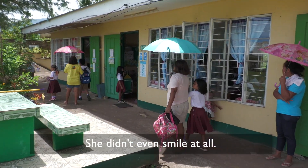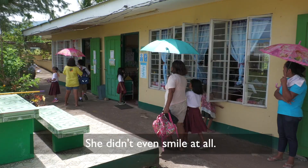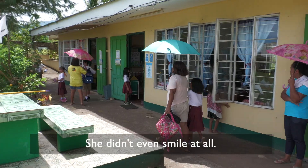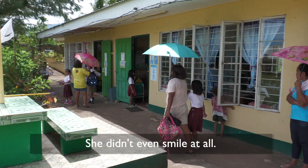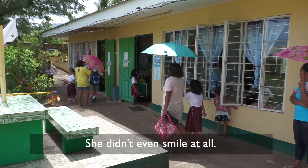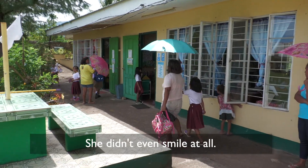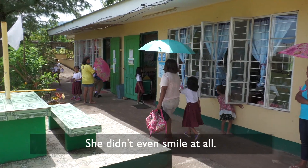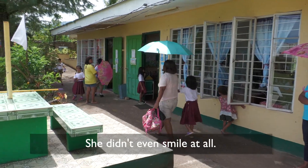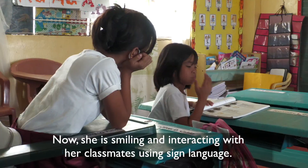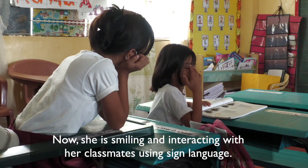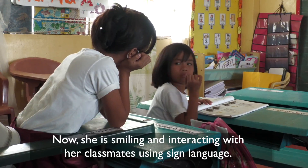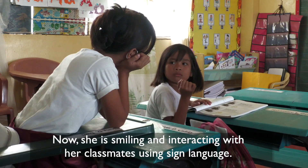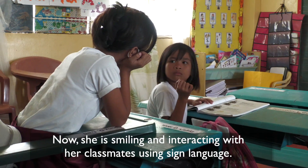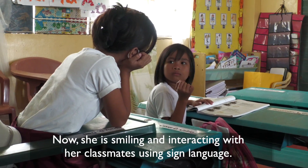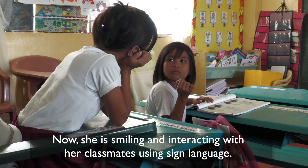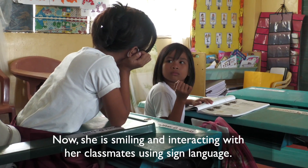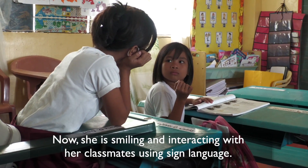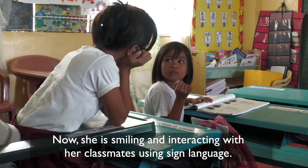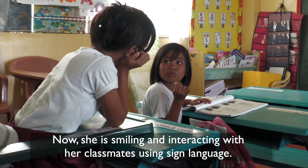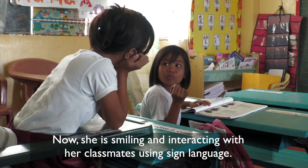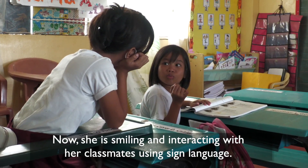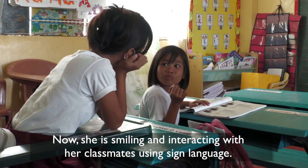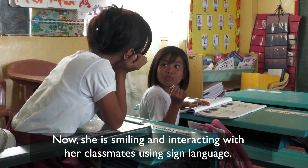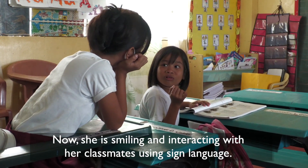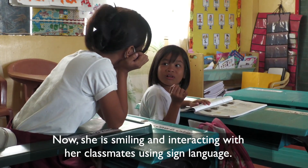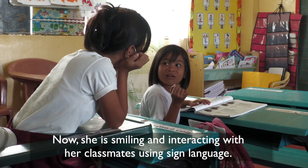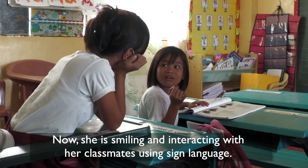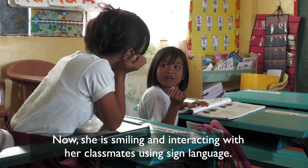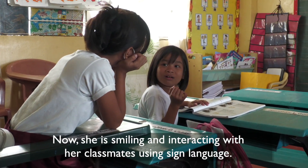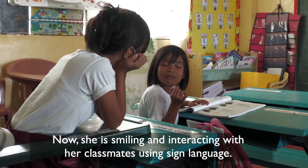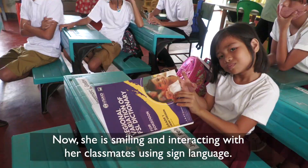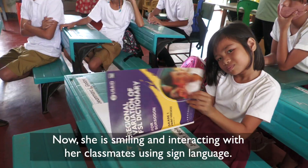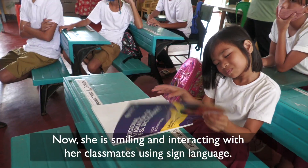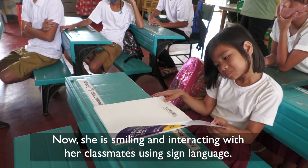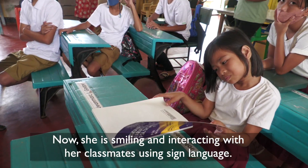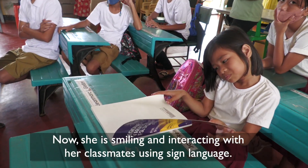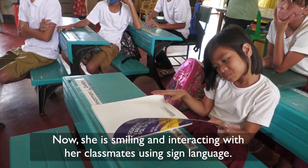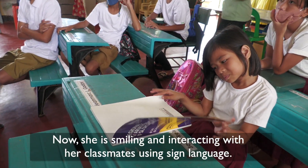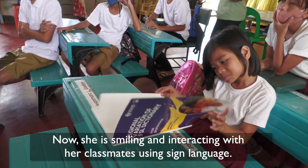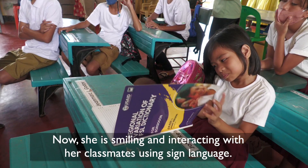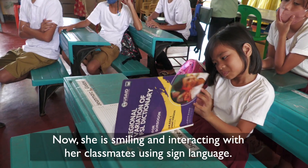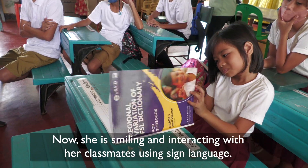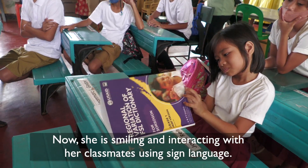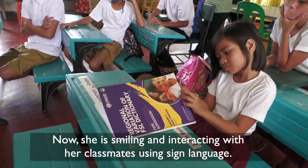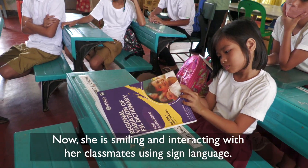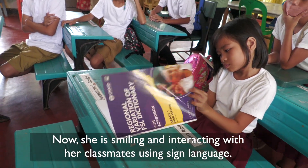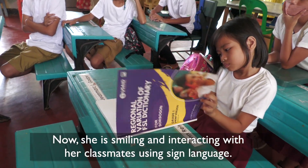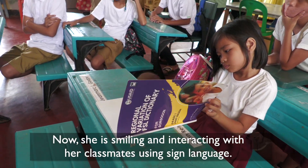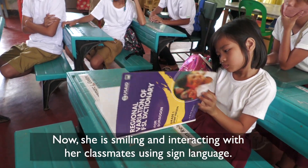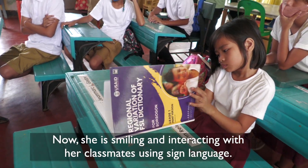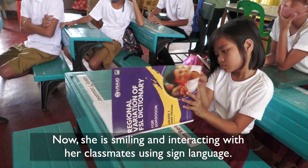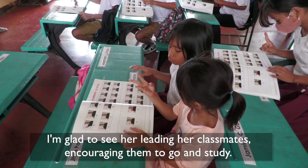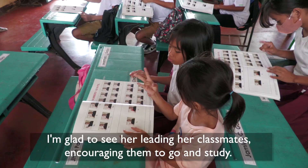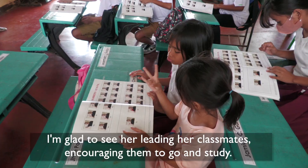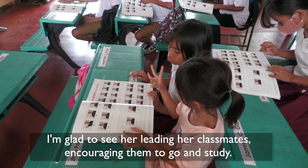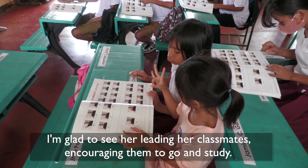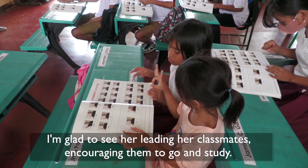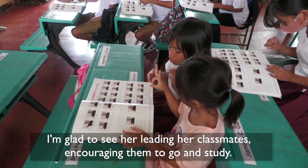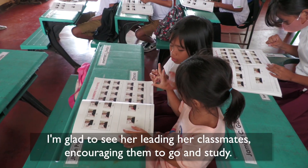-i-smile. Ngayon nakikita ko na sila na nag-i-smile, nag-uusap-uusap using the sign. Nakakatuwa